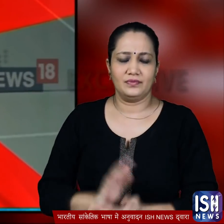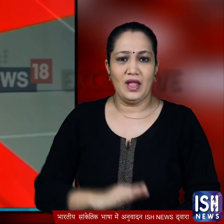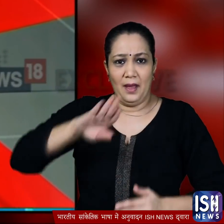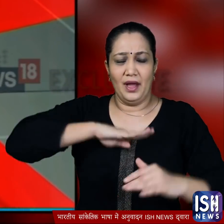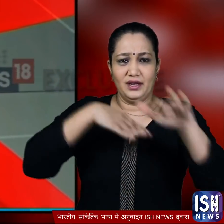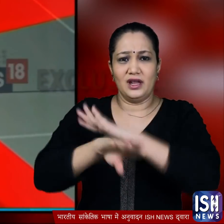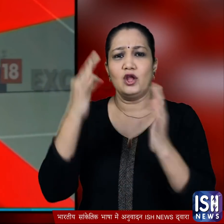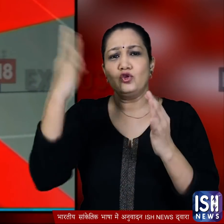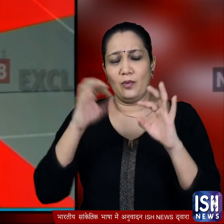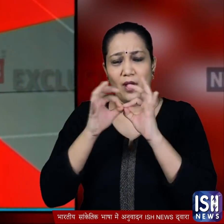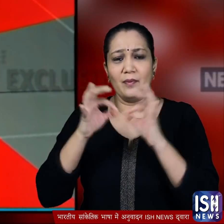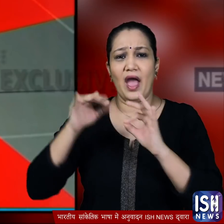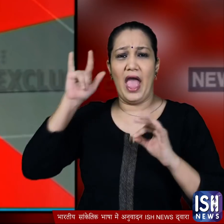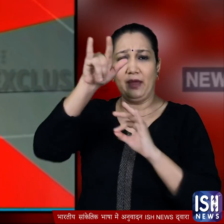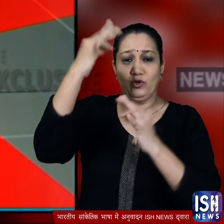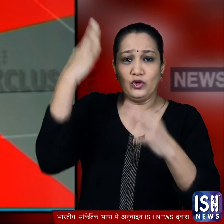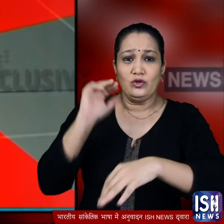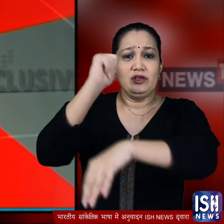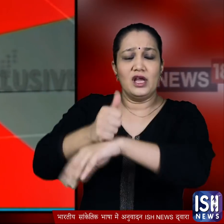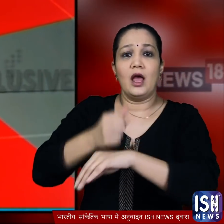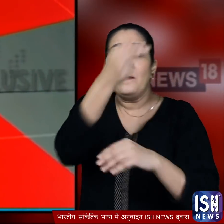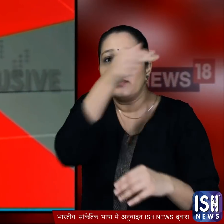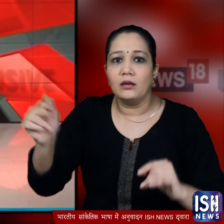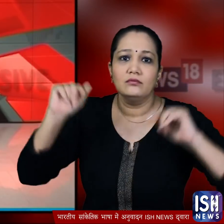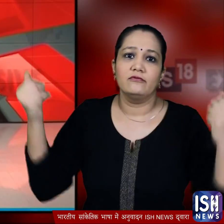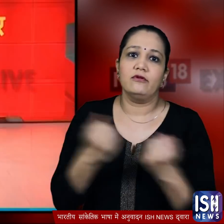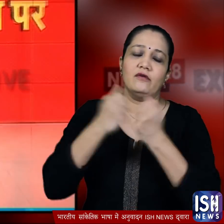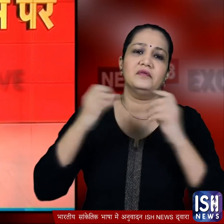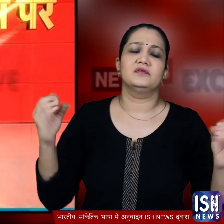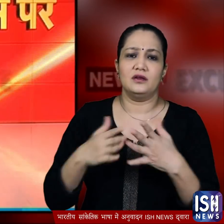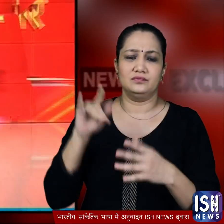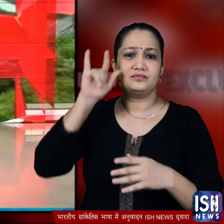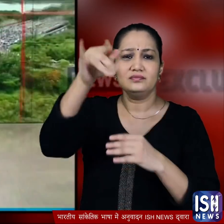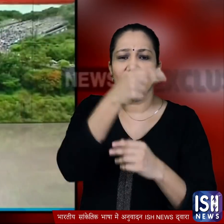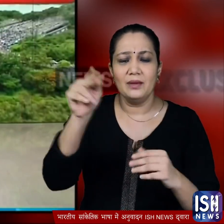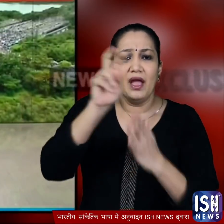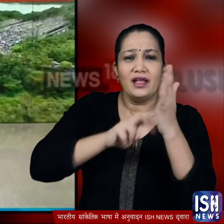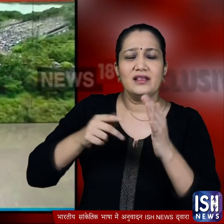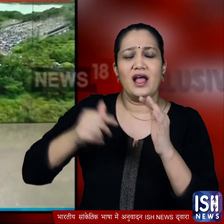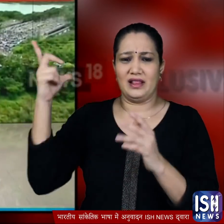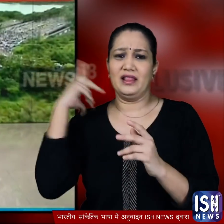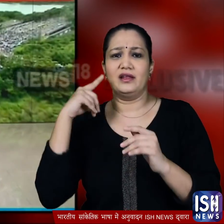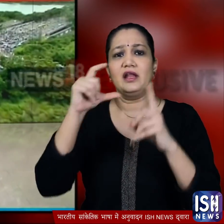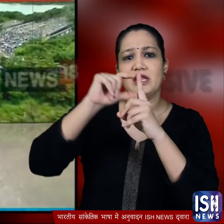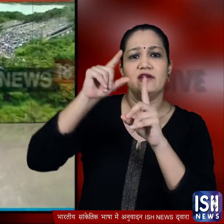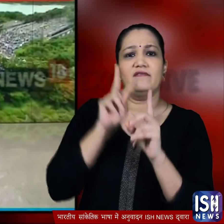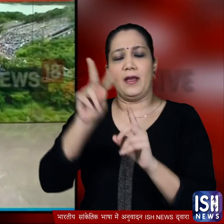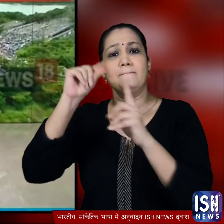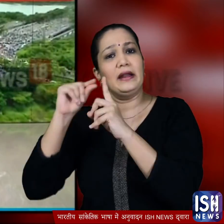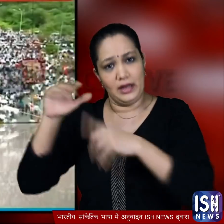महराश के नवी मुंबई में बन रहे एरपोर्ट के नाम पर विवाद बढ़ गया एरपोर्ट का नाम किसान नेता रहे डीवी पाठिल के नाम पर रखने